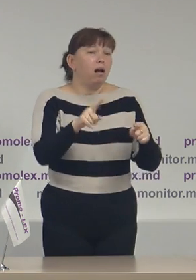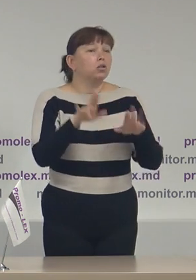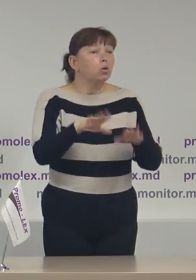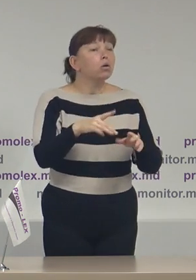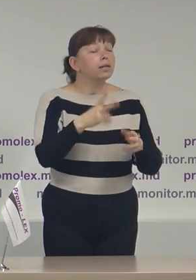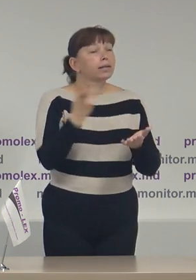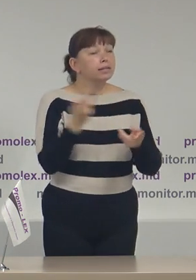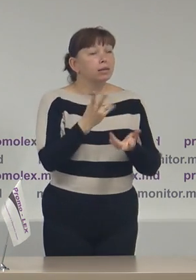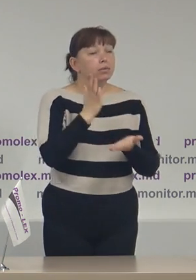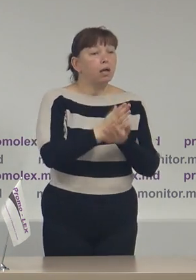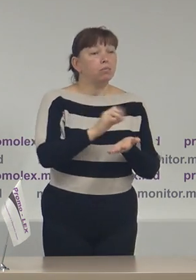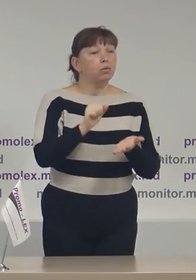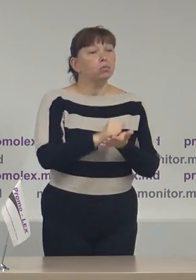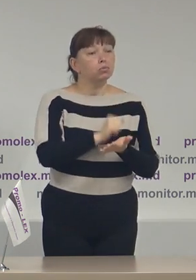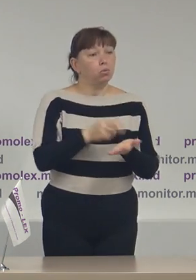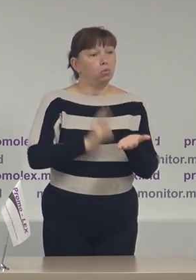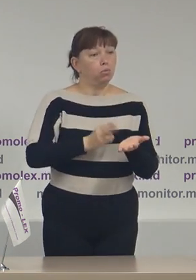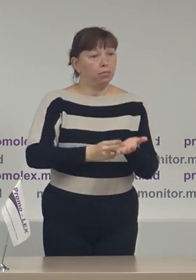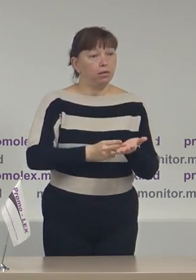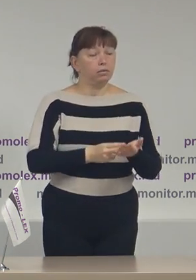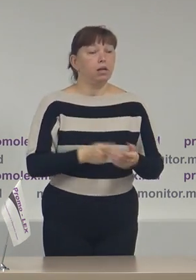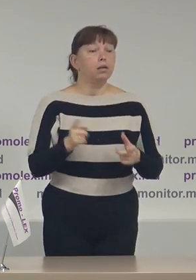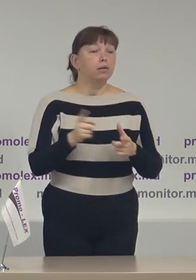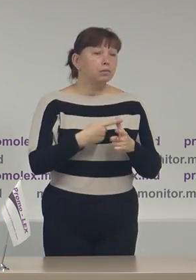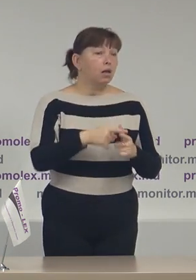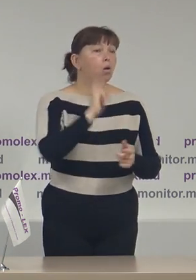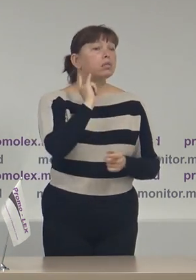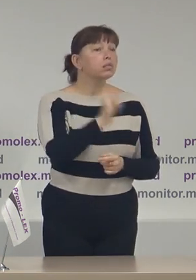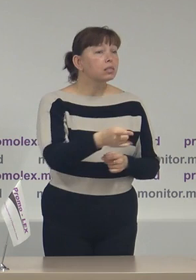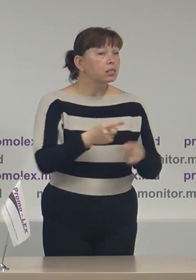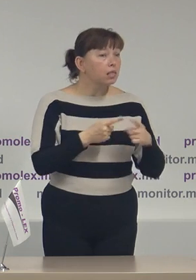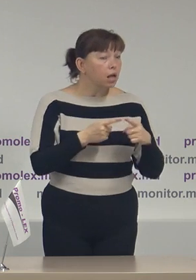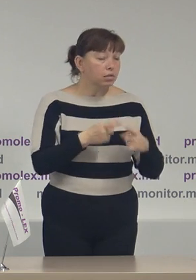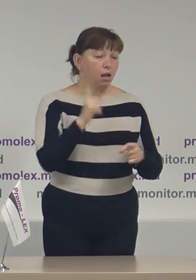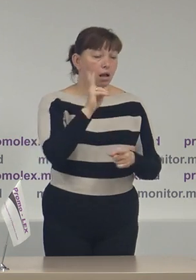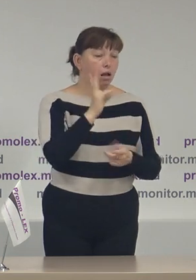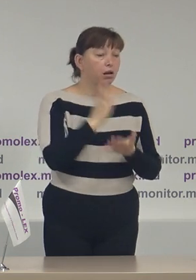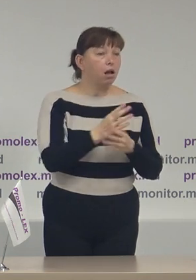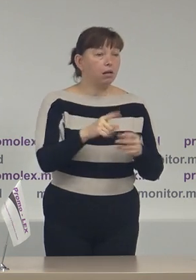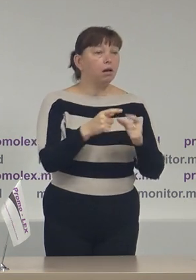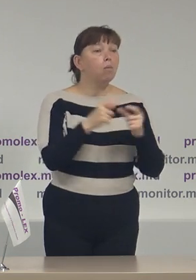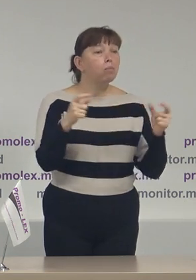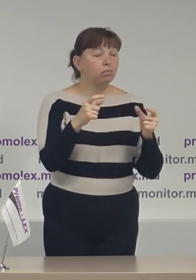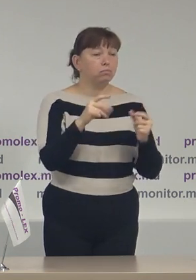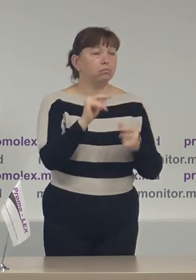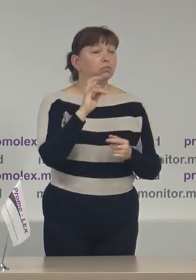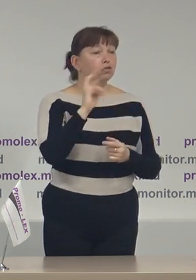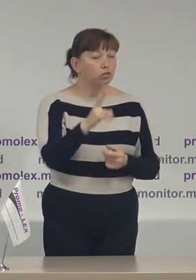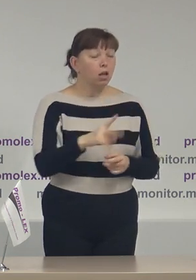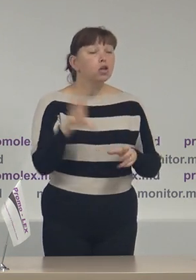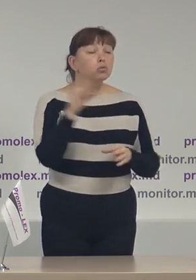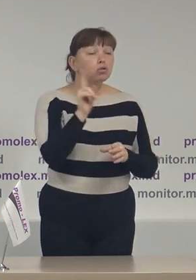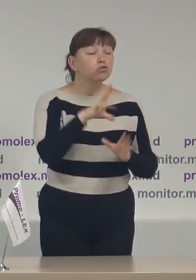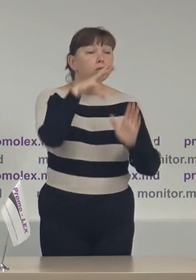fie este vorba de taxi care a eliberat bonul corespunzător. Deci tot ceea ce este în cadrul